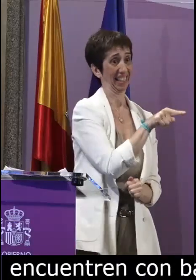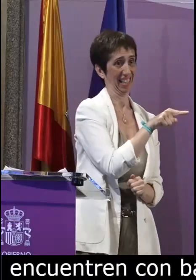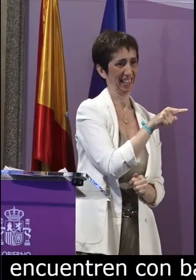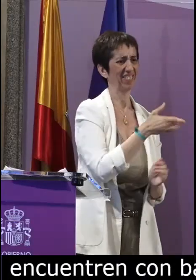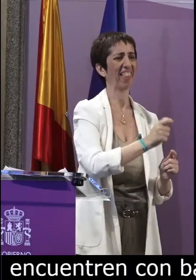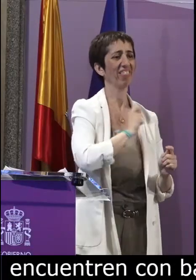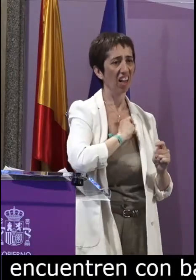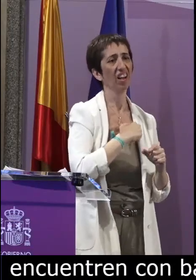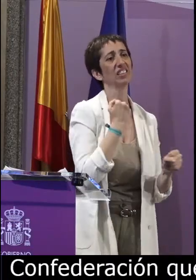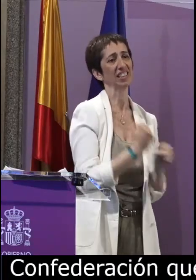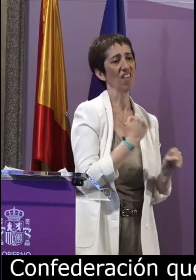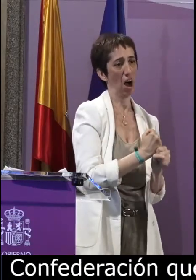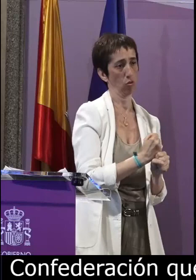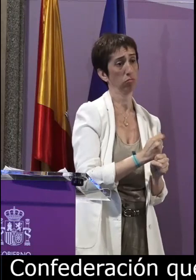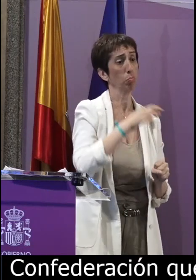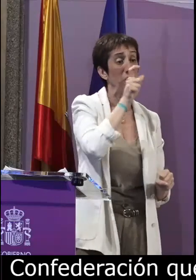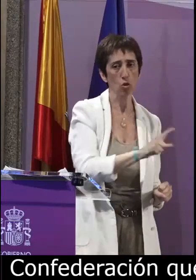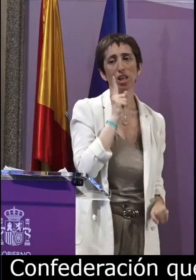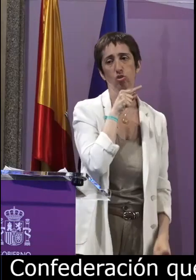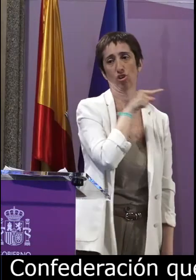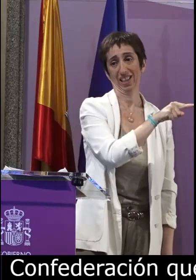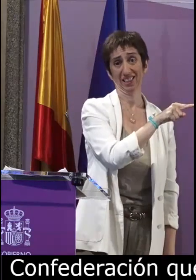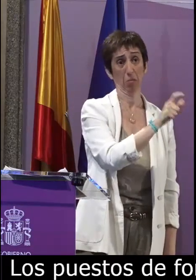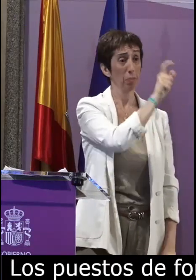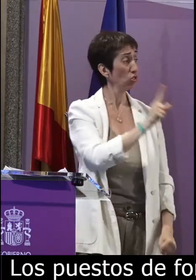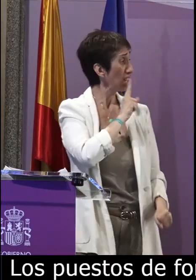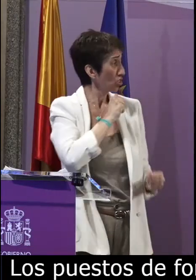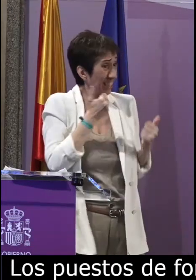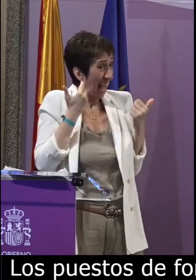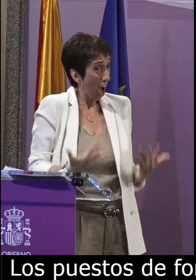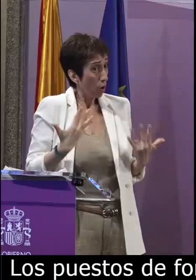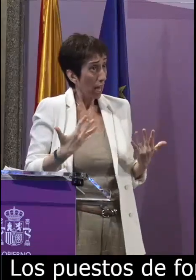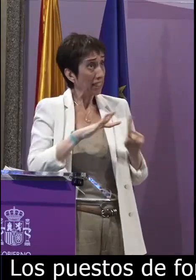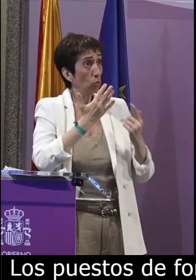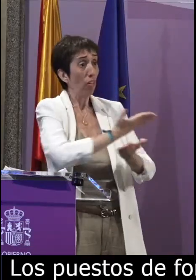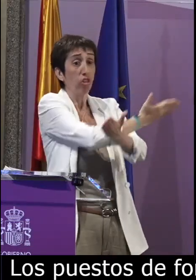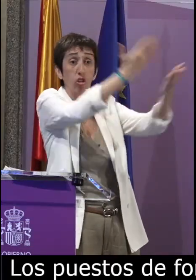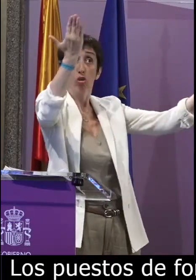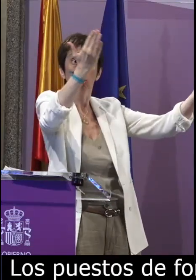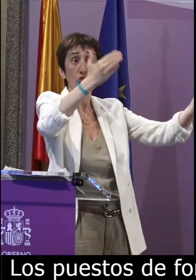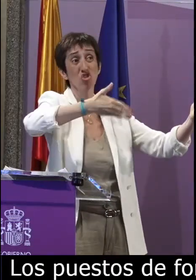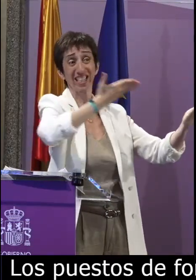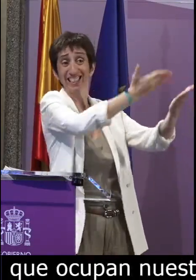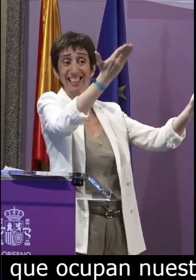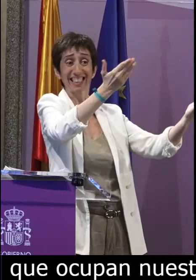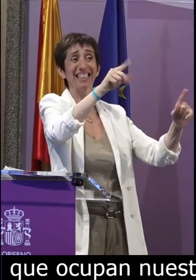formación de lengua de signos que ocupan estos especialistas aportan trabajo a las personas sordas y actualmente